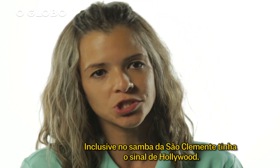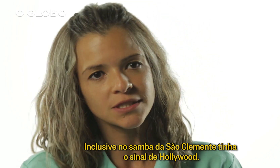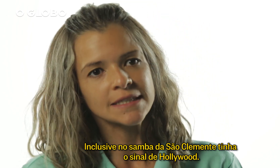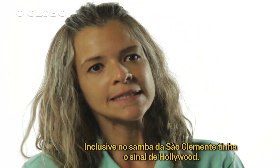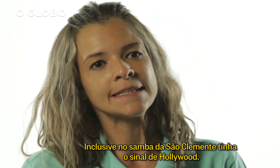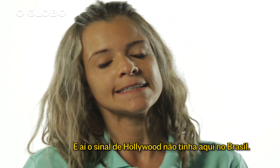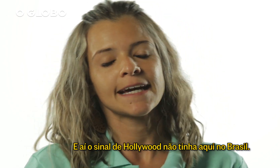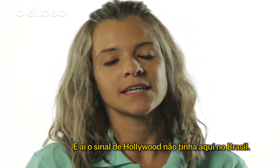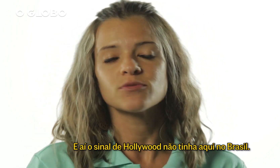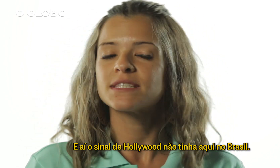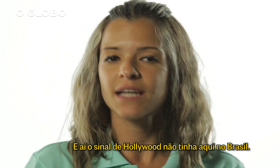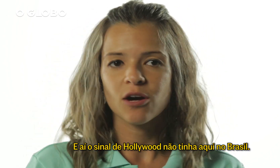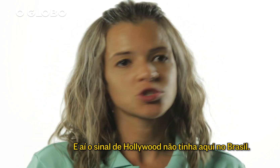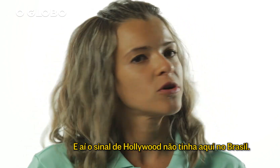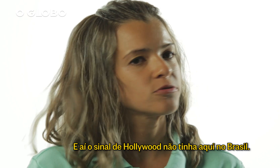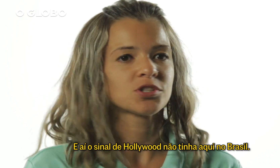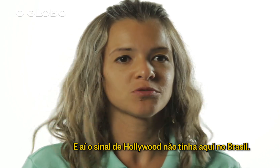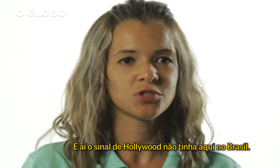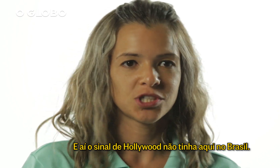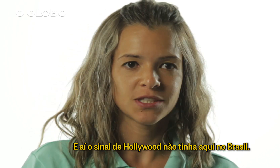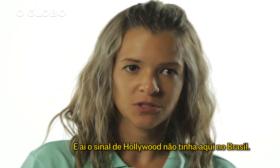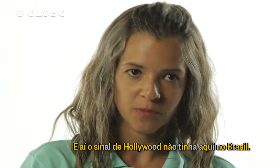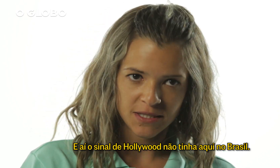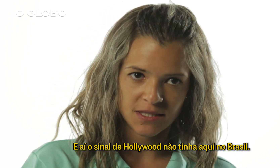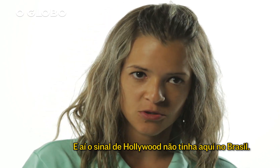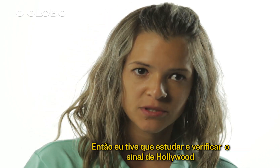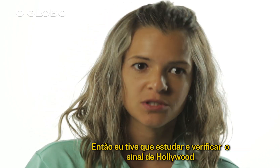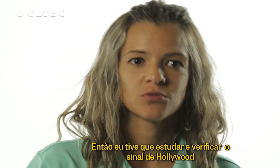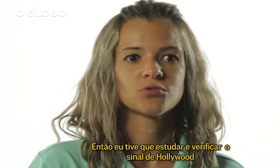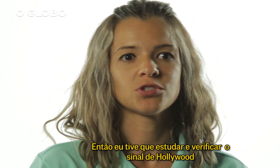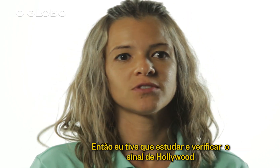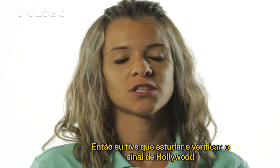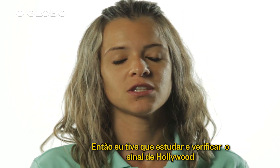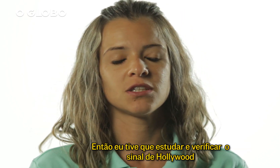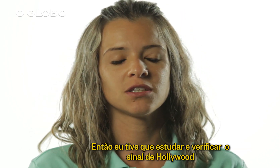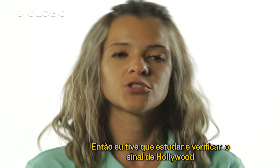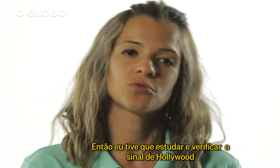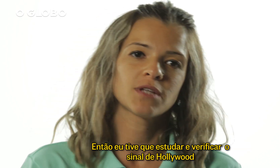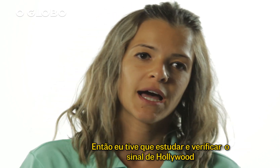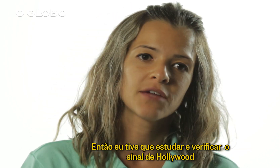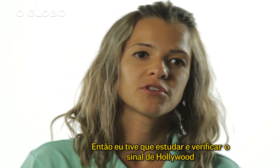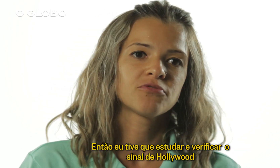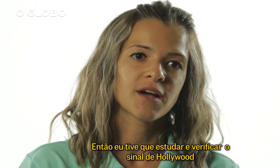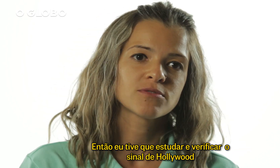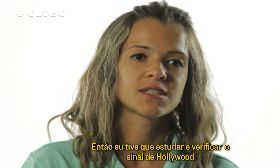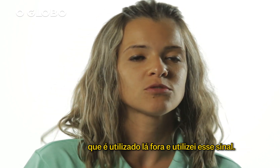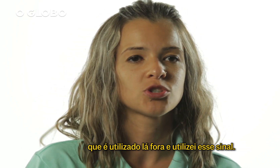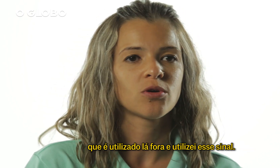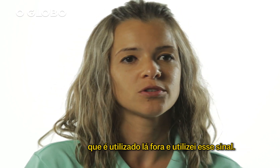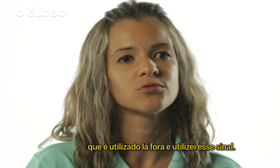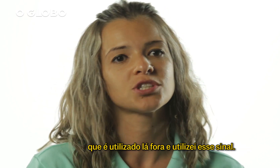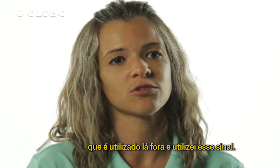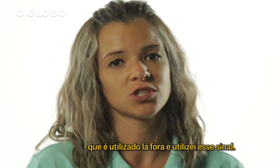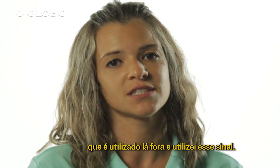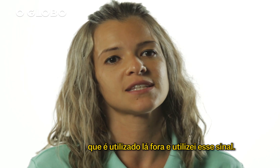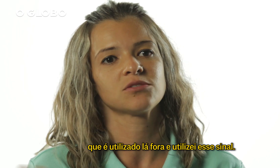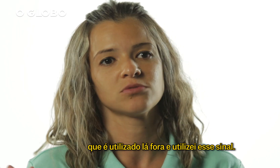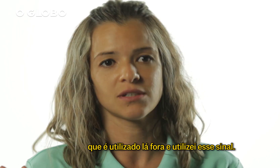e o sinal de Hollywood não tinha aqui no Brasil, então eu tive que estudar e verificar o sinal de Hollywood que é utilizado